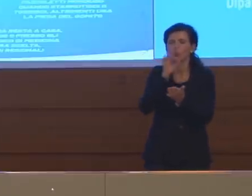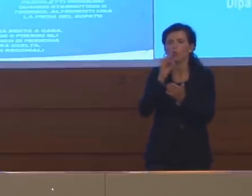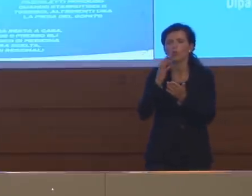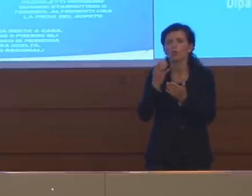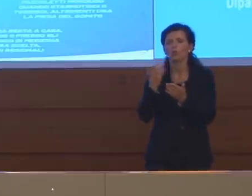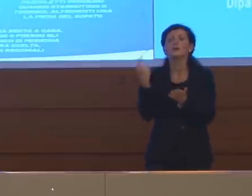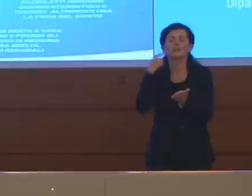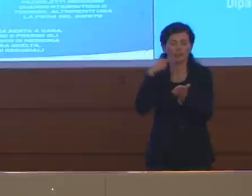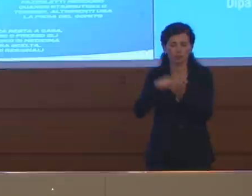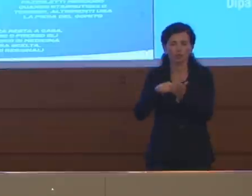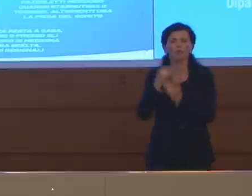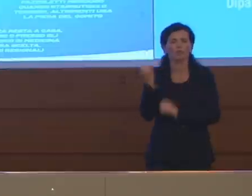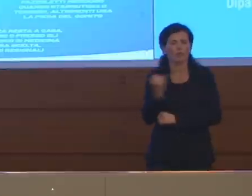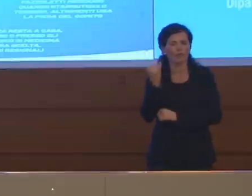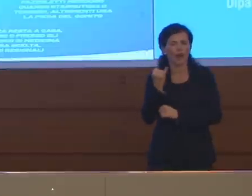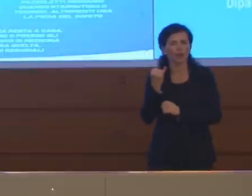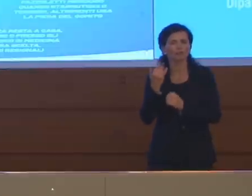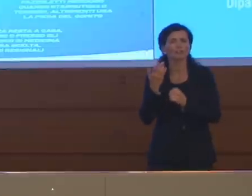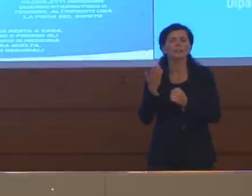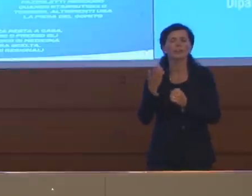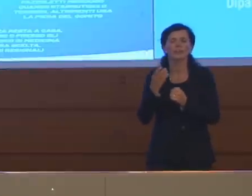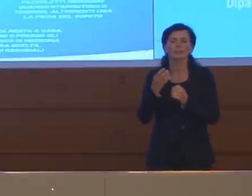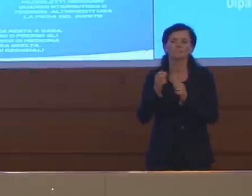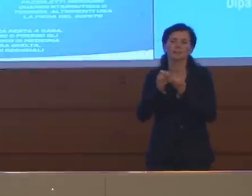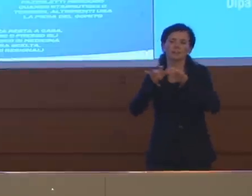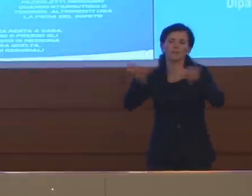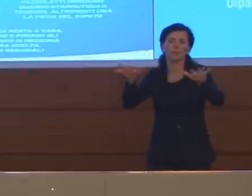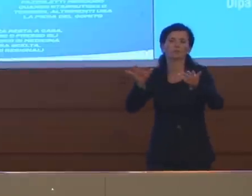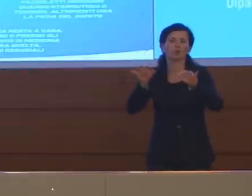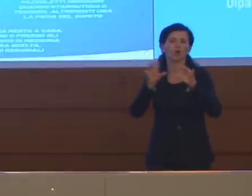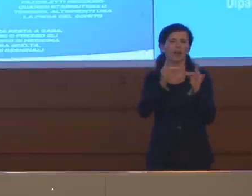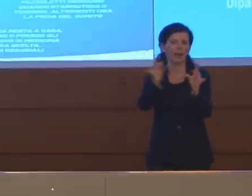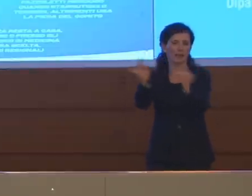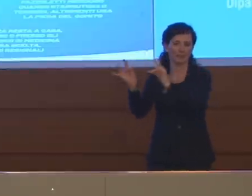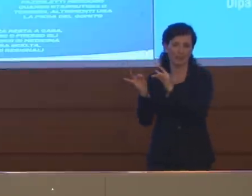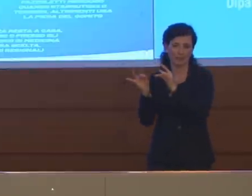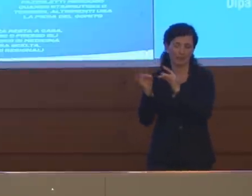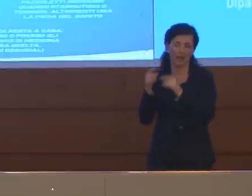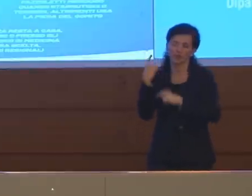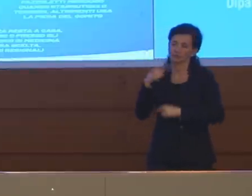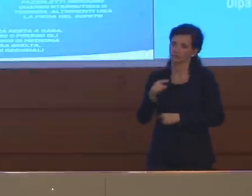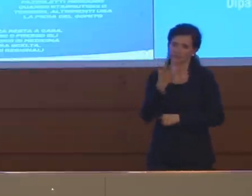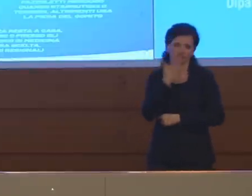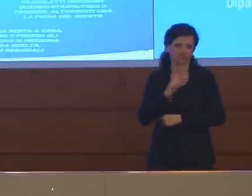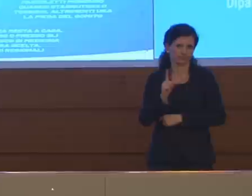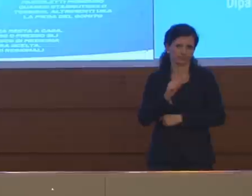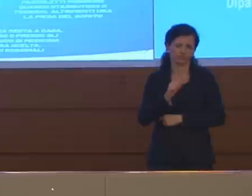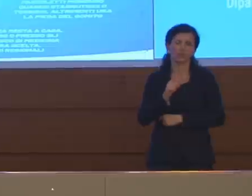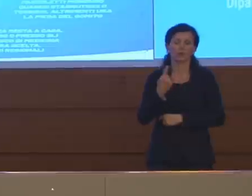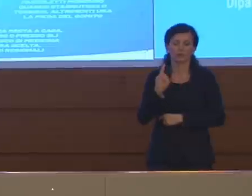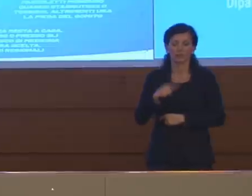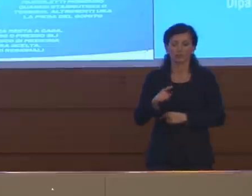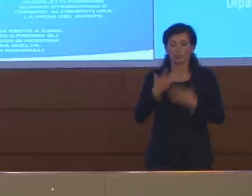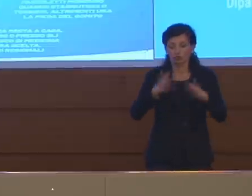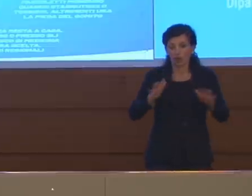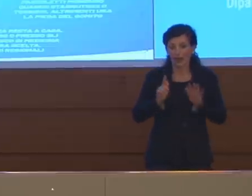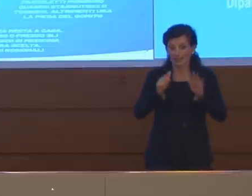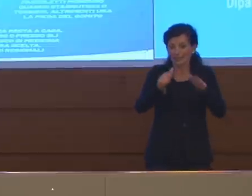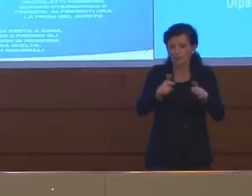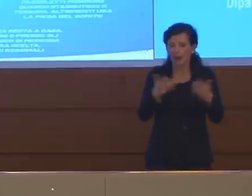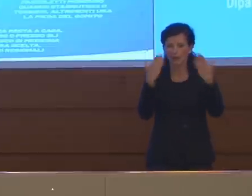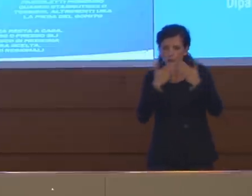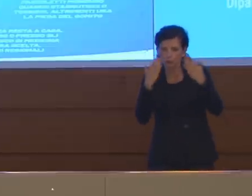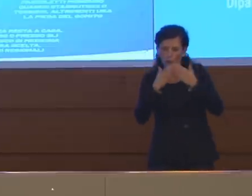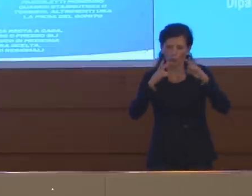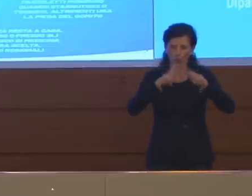la ricrescita dell'epidemia e su questo c'è proprio il margine che abbiamo nei prossimi settimane di studio di analisi di